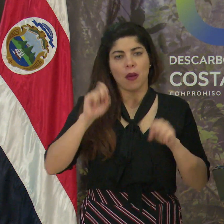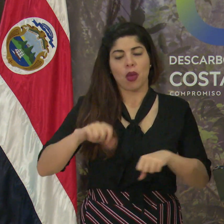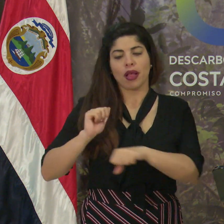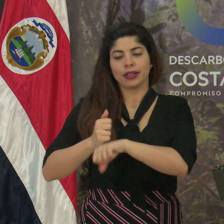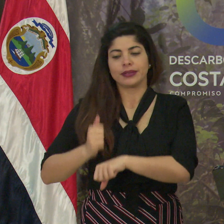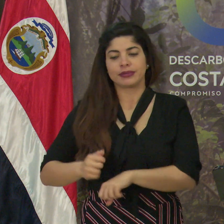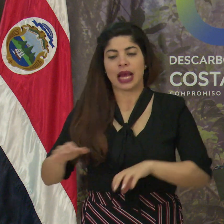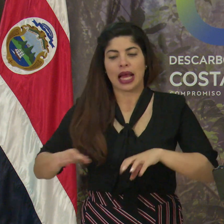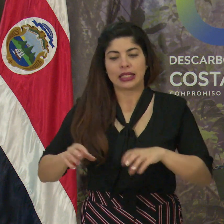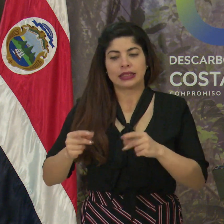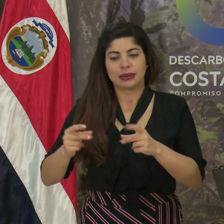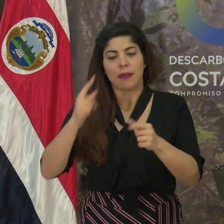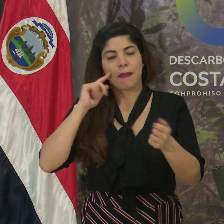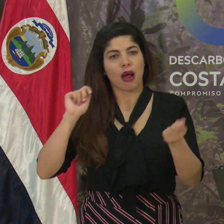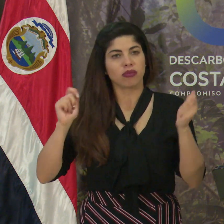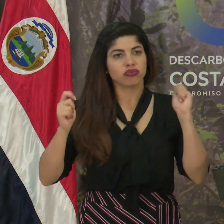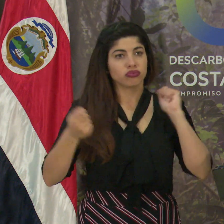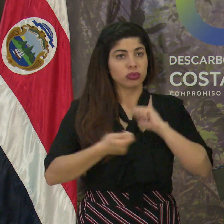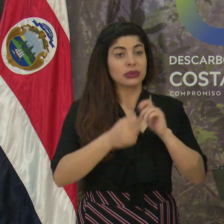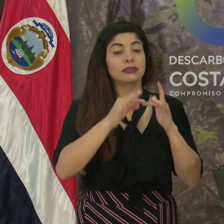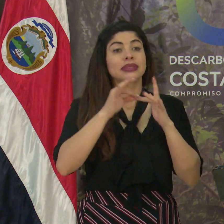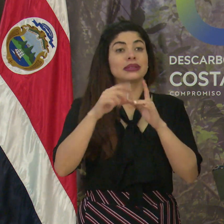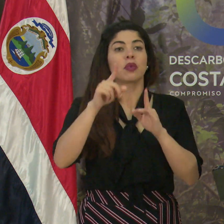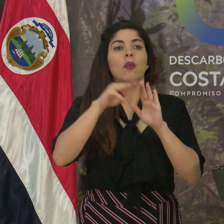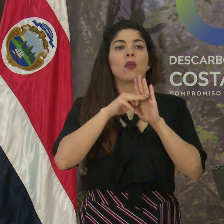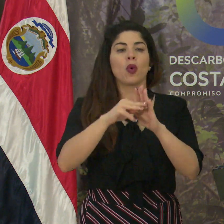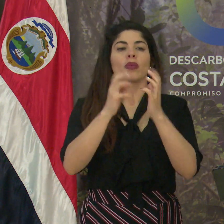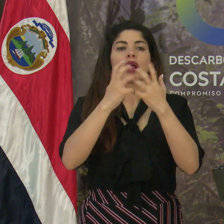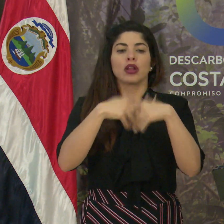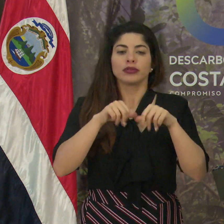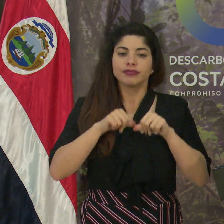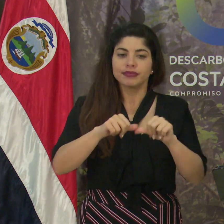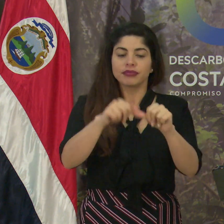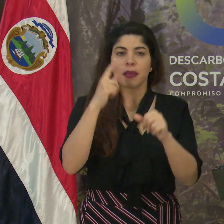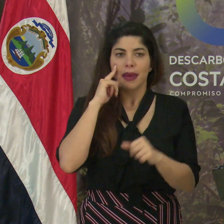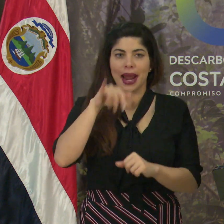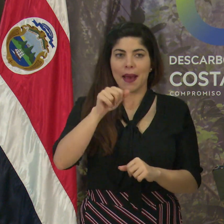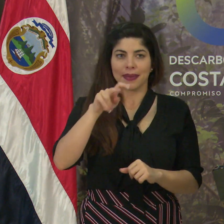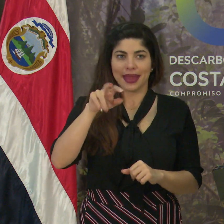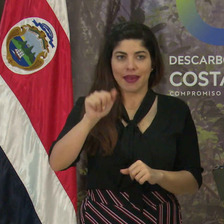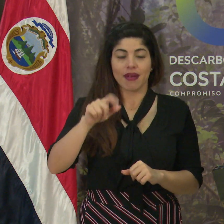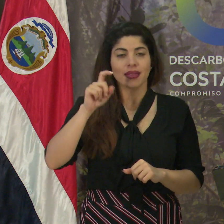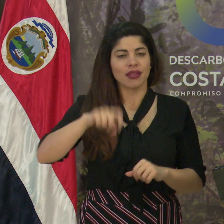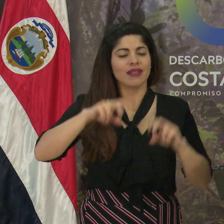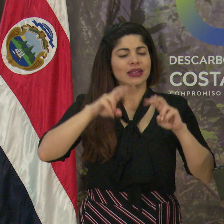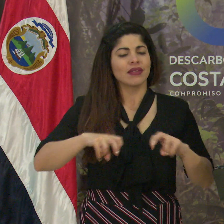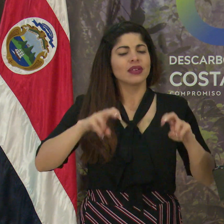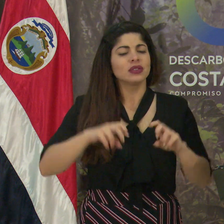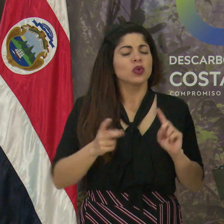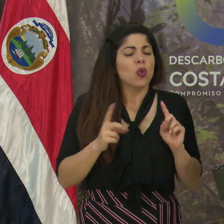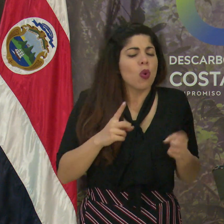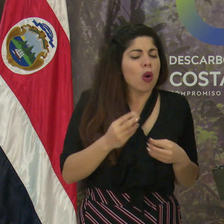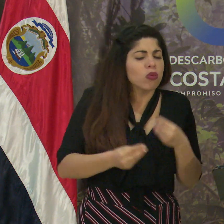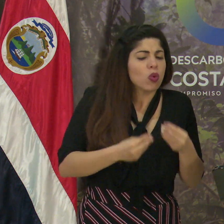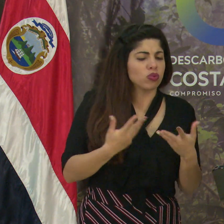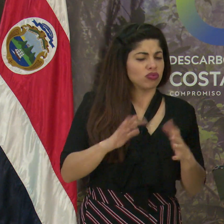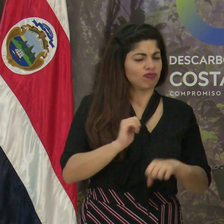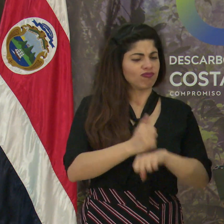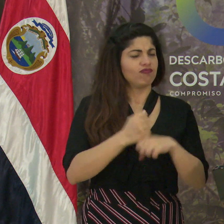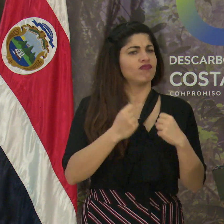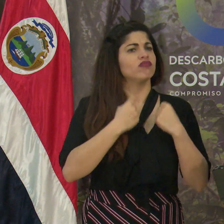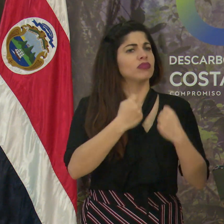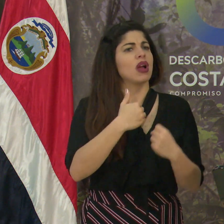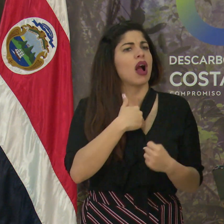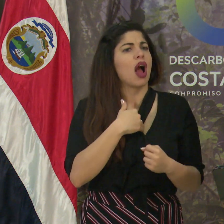acciones inmediatas de transformación y sobre todo un modelo sostenible de JAPDEVA. Hay que revisar cuáles son esos productos consolidados,